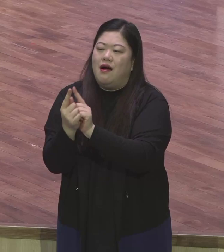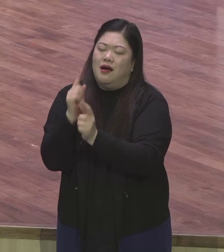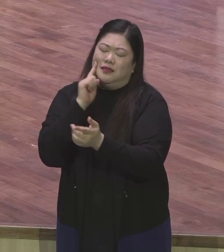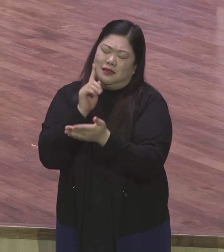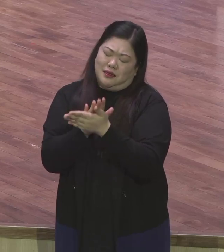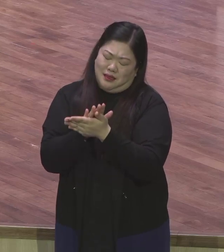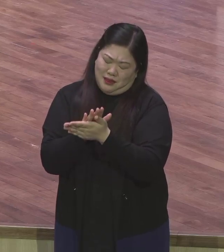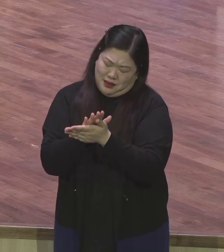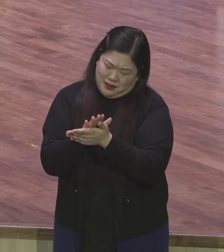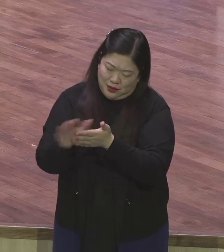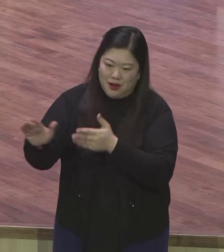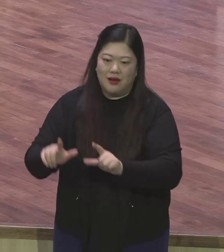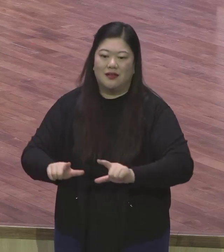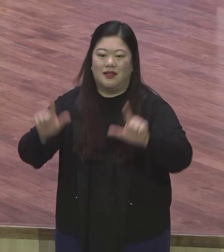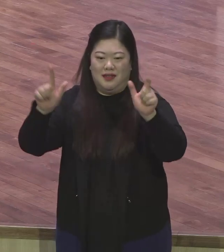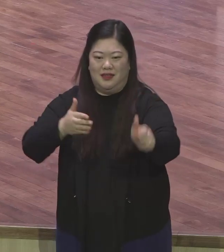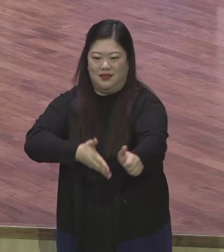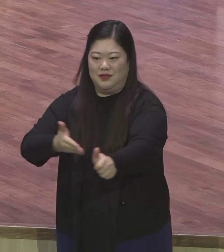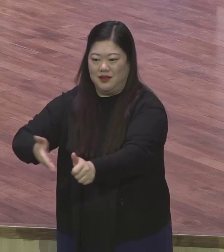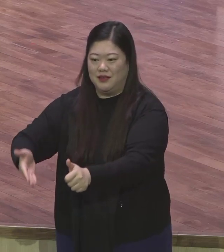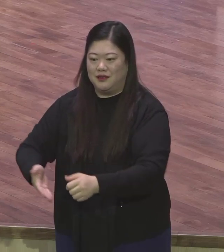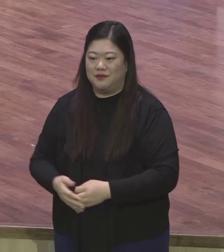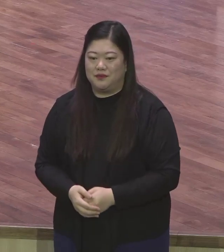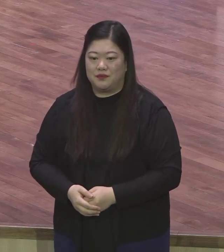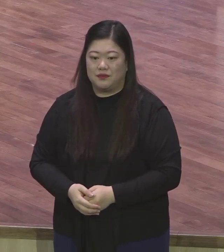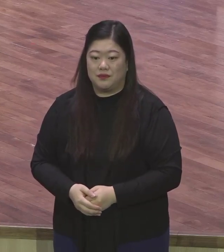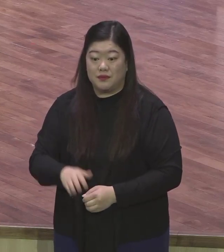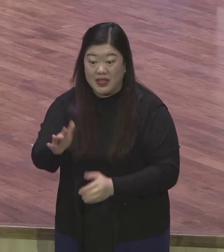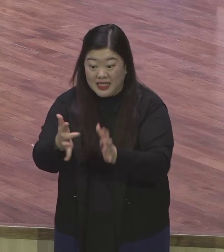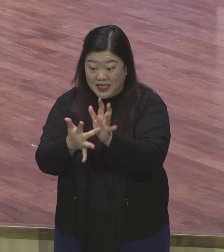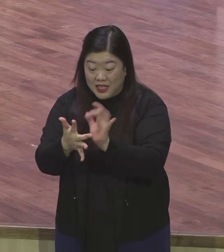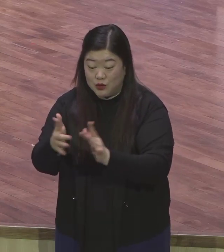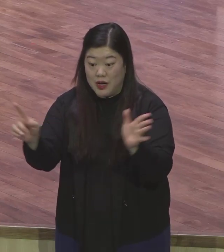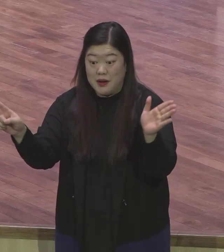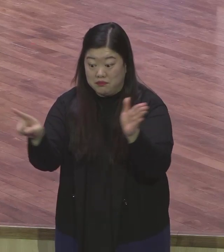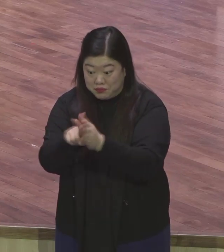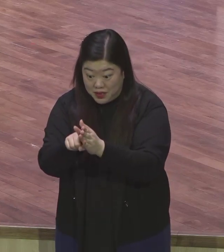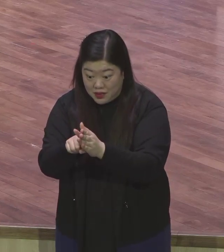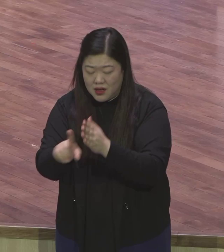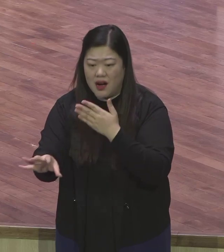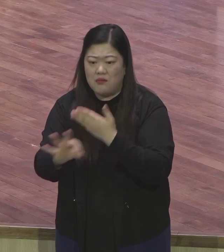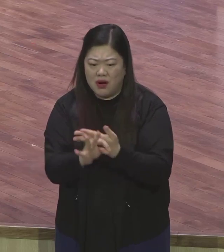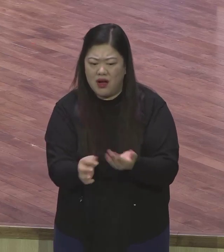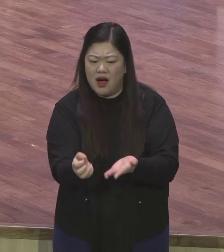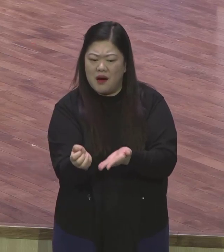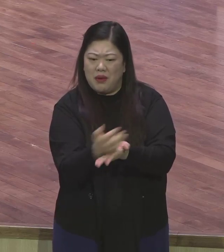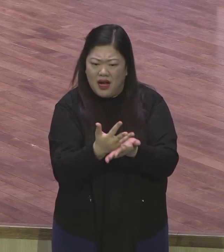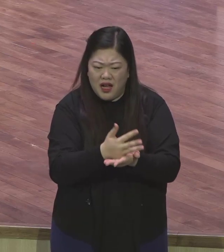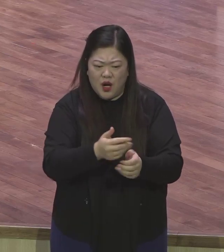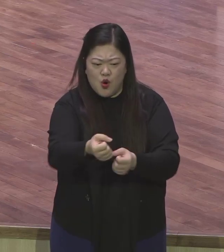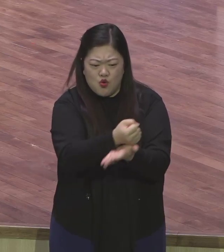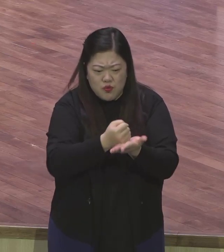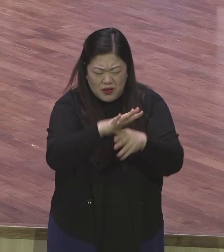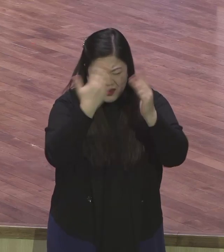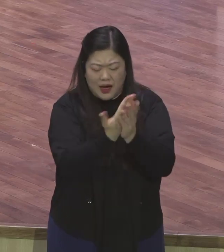예수 그리스도를 만나면 끝납니다. 사수팔장 운명에서 빠져나와요. 가문의 저주에서